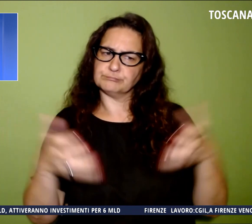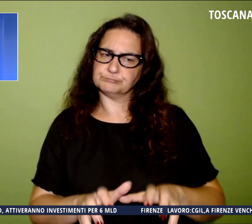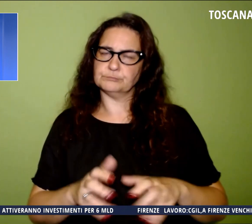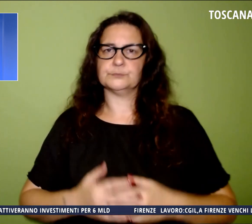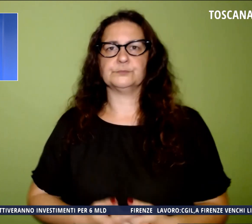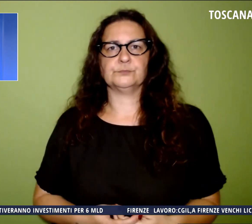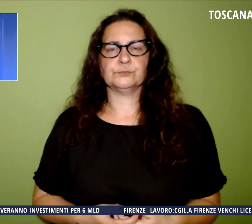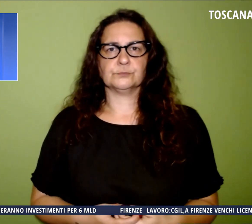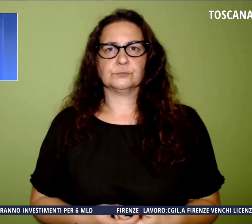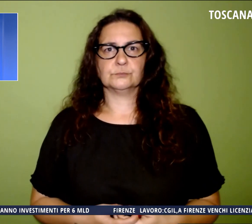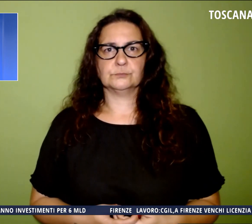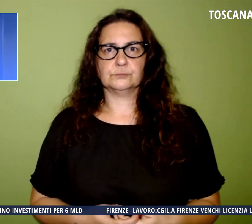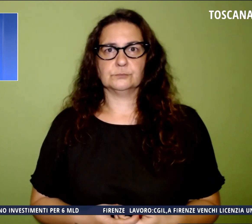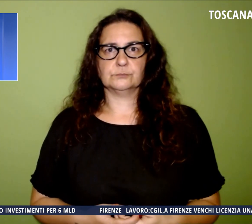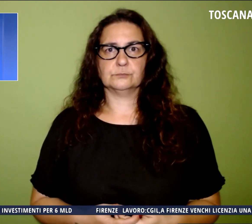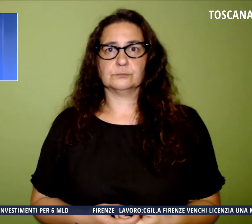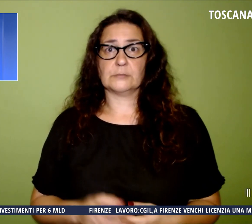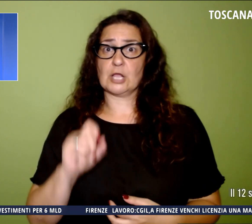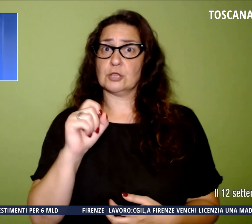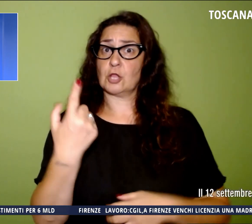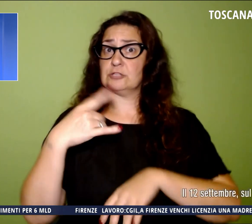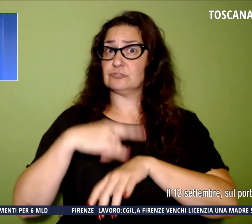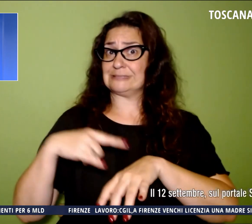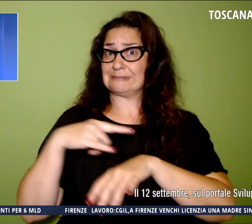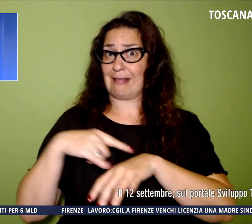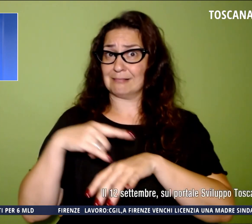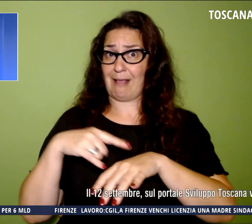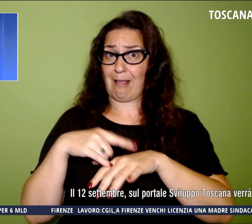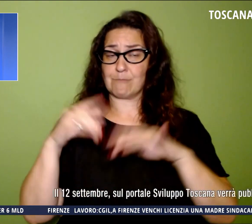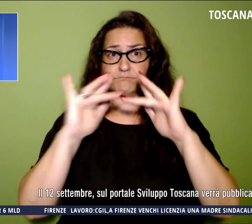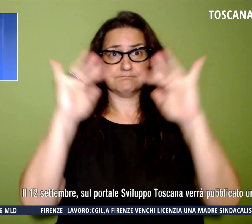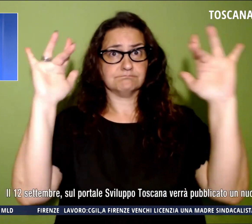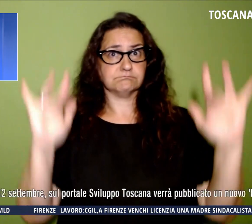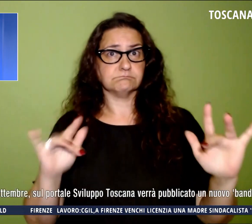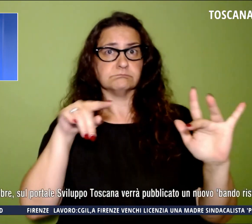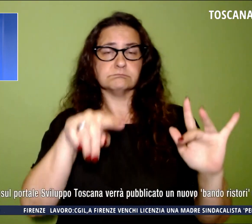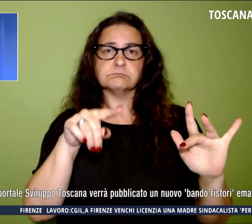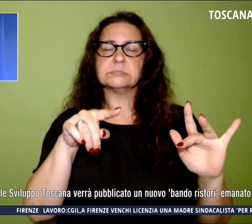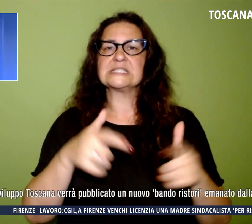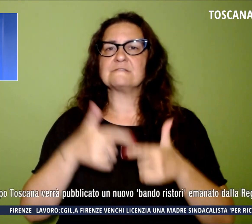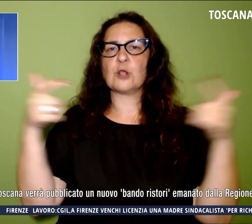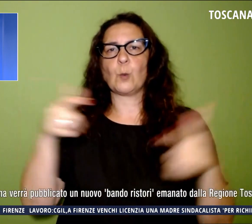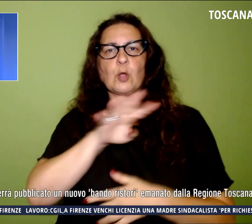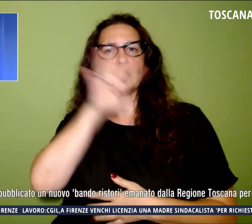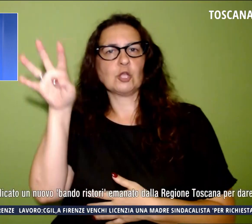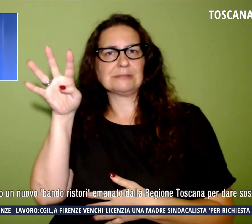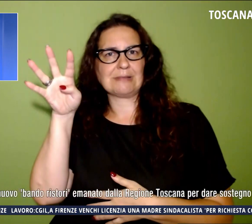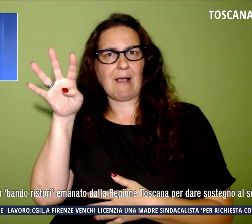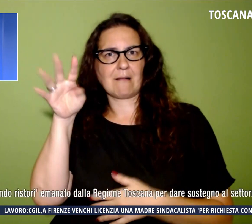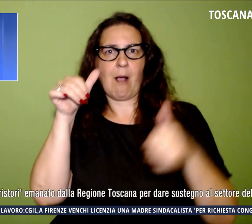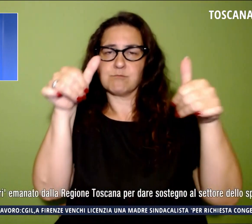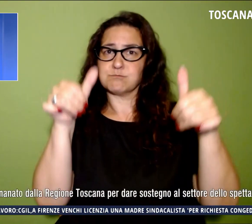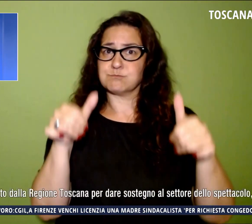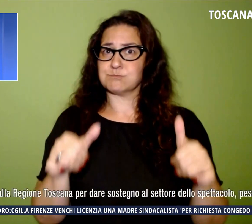Il 12 settembre sul portale Sviluppo Toscana verrà pubblicato il nuovo bando ristori